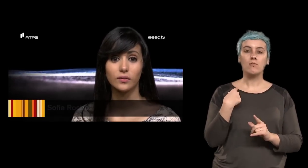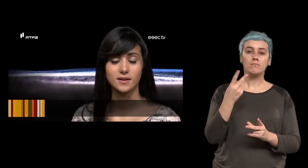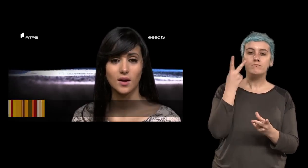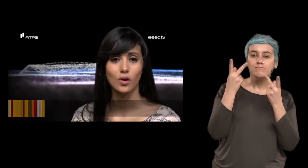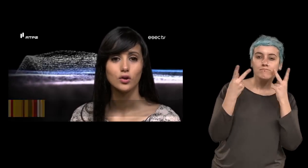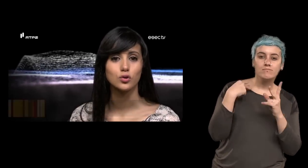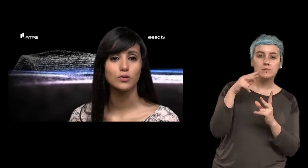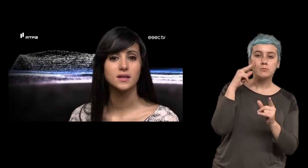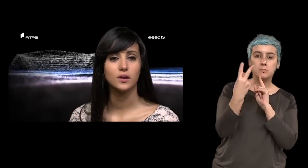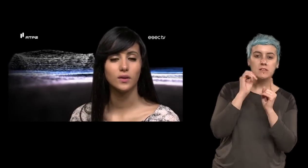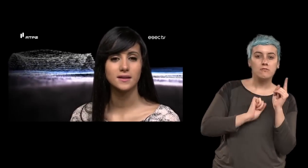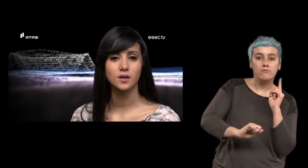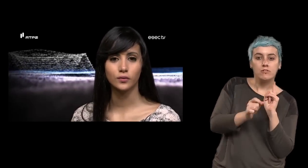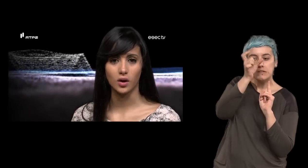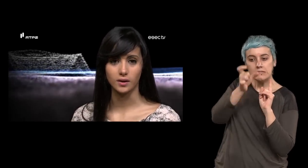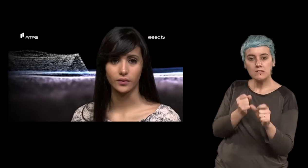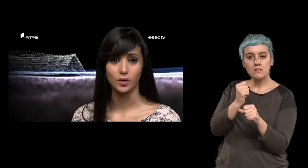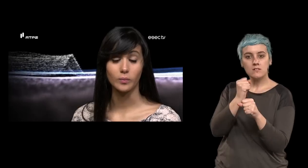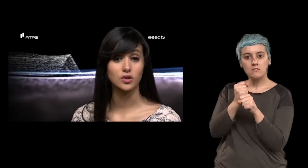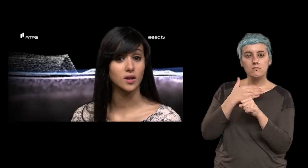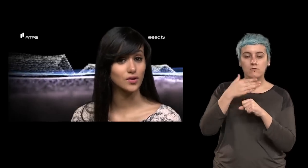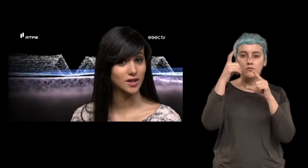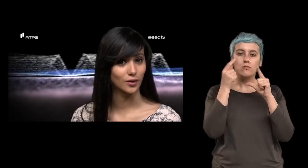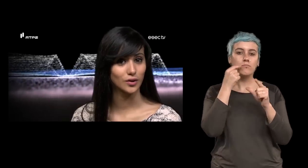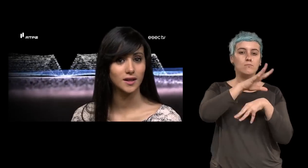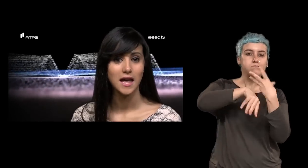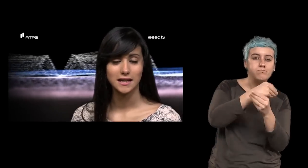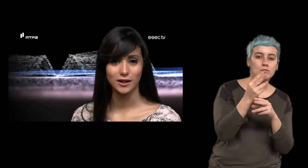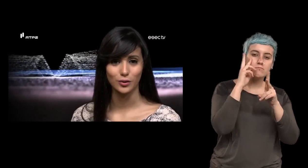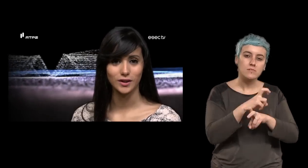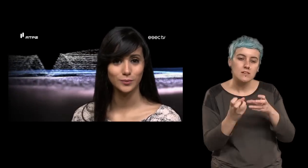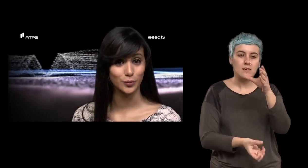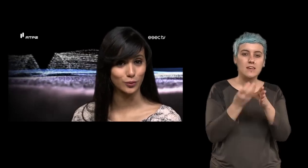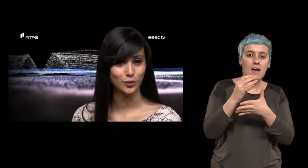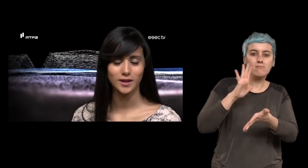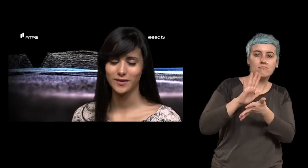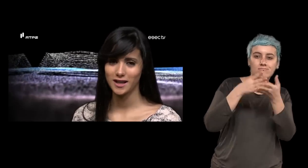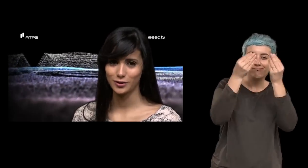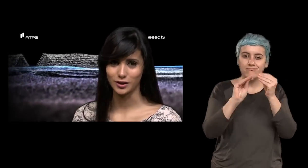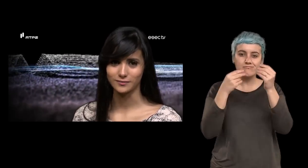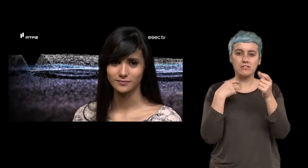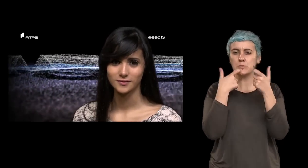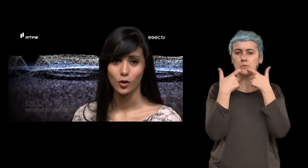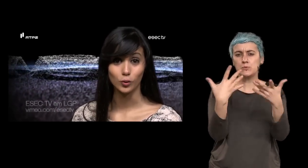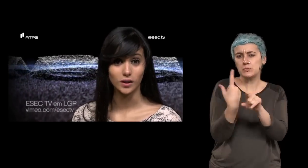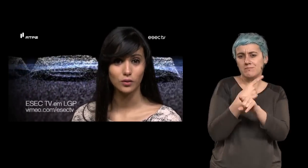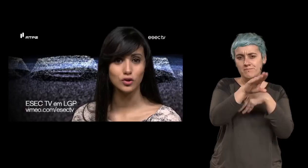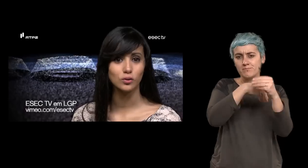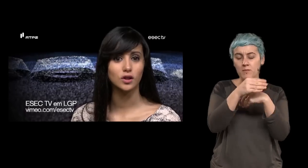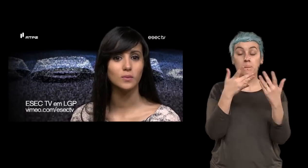visão sobre o que significa ser fotógrafa, um misto de investigadora, criadora, produtora e editora. O livro resulta de